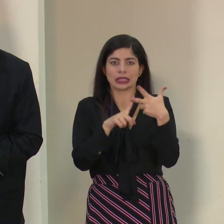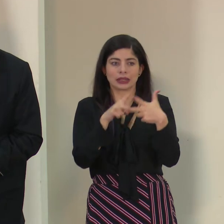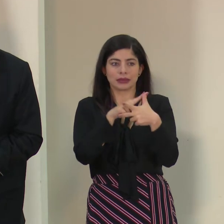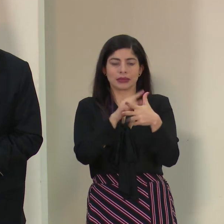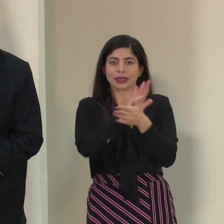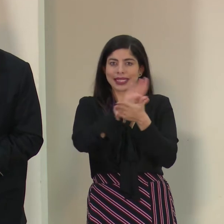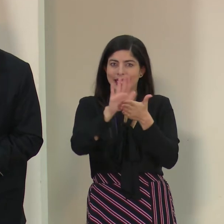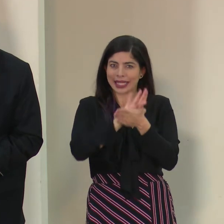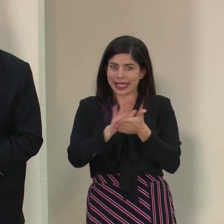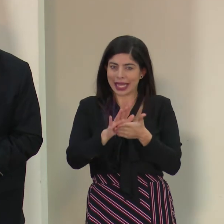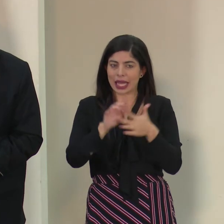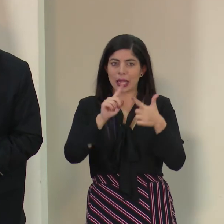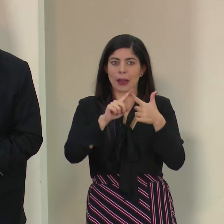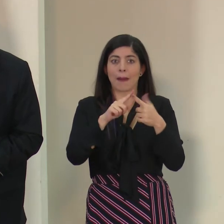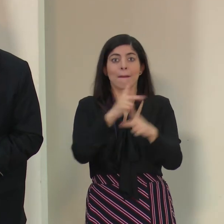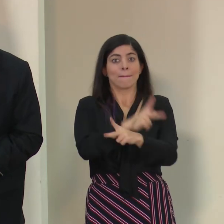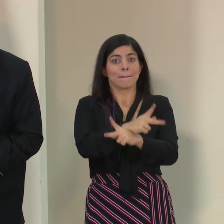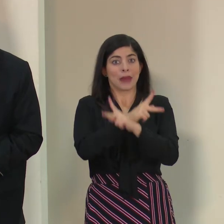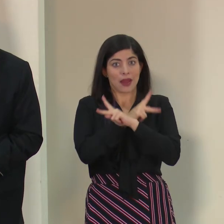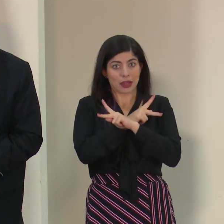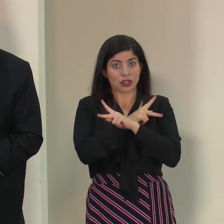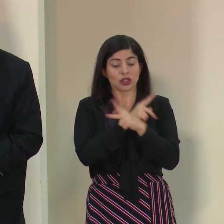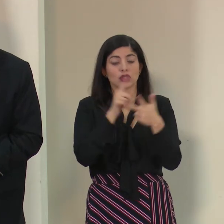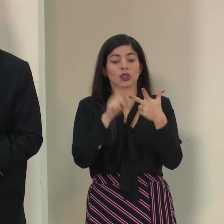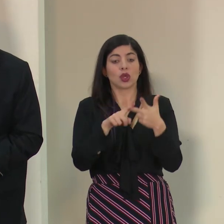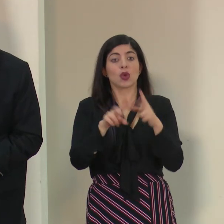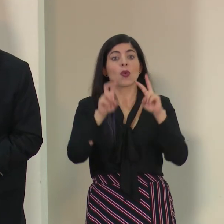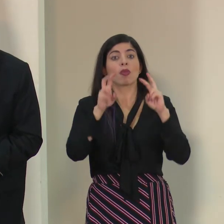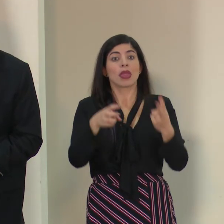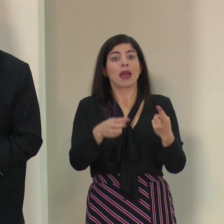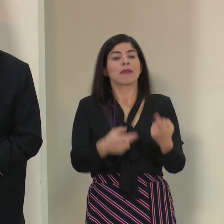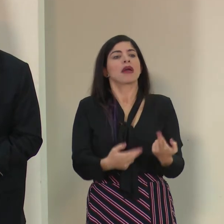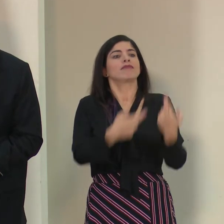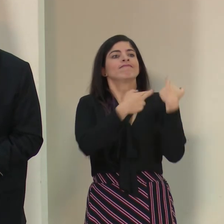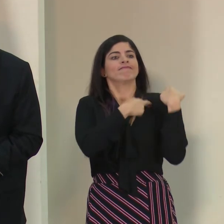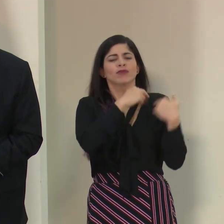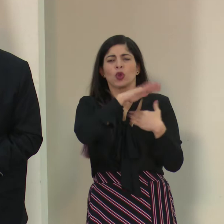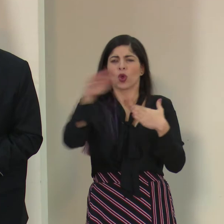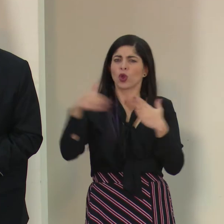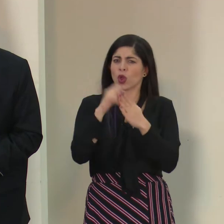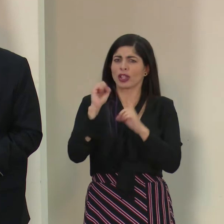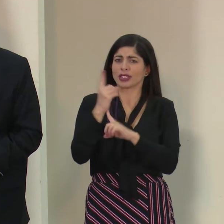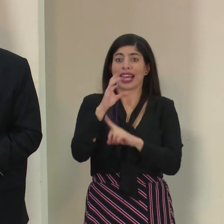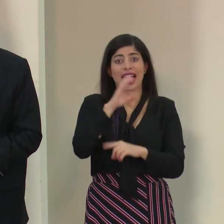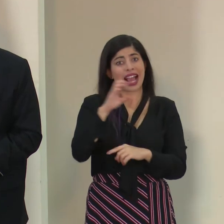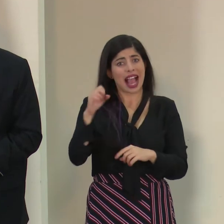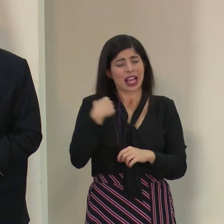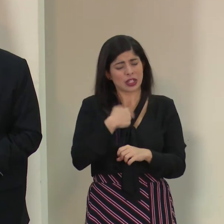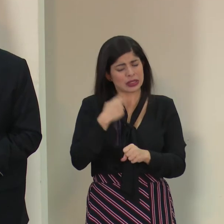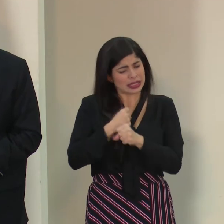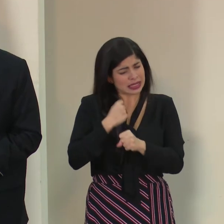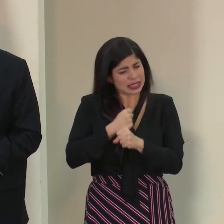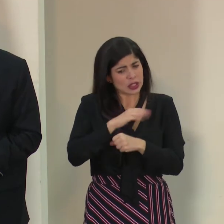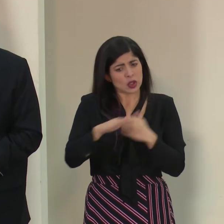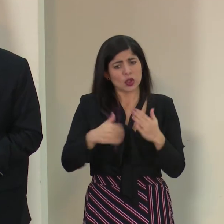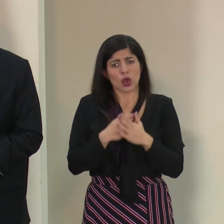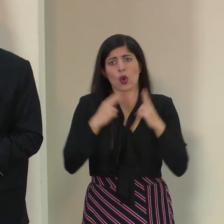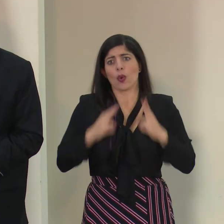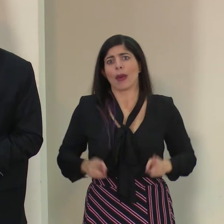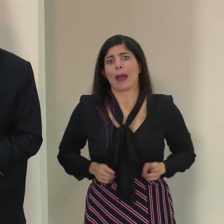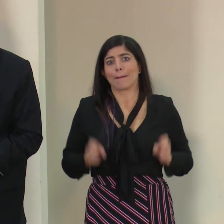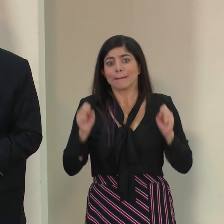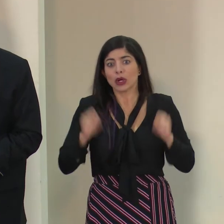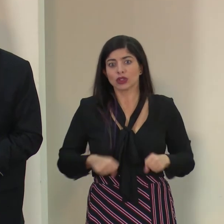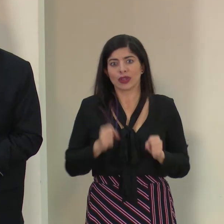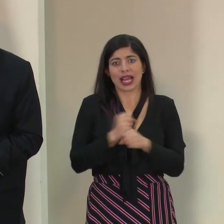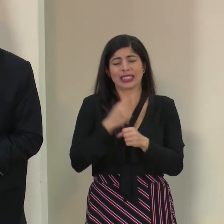higiene, prevención y que este es un asunto que nos compete como sociedad. En la caja estamos haciendo todo lo humanamente posible, estamos